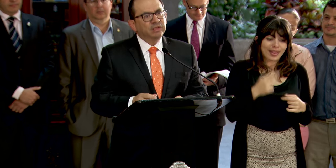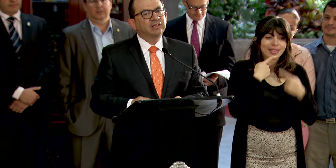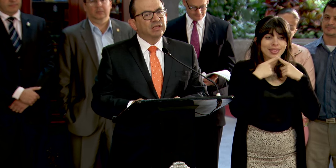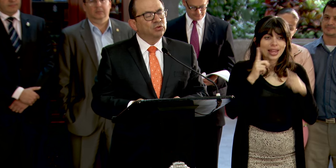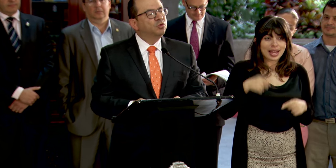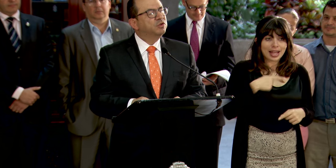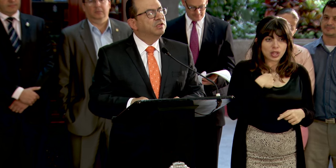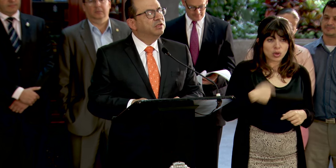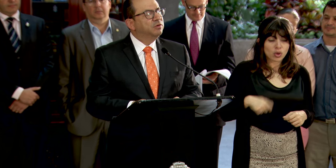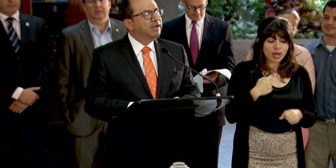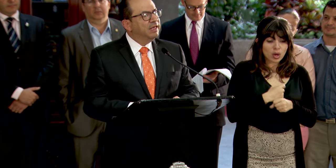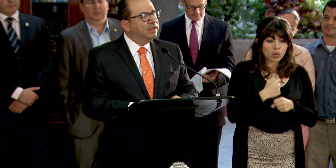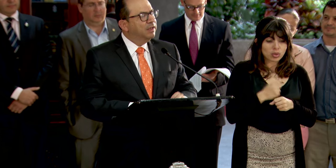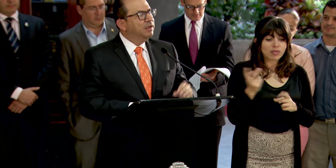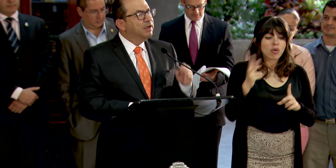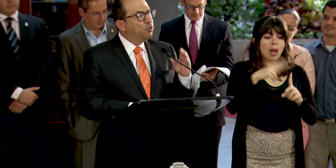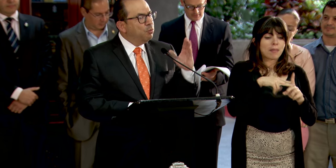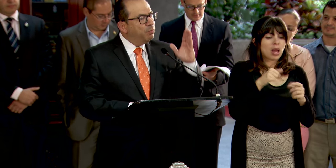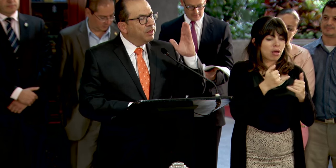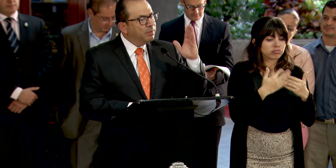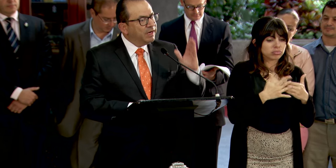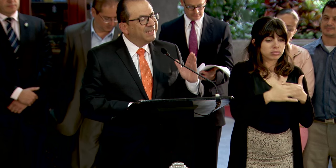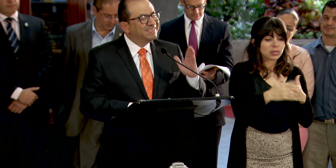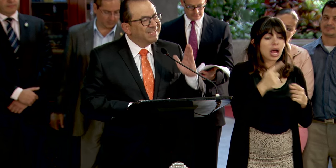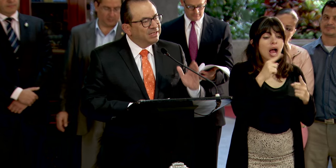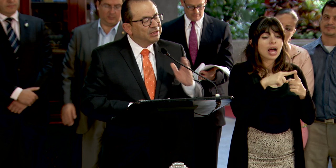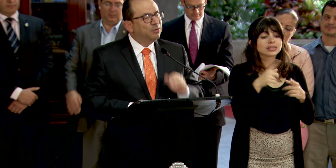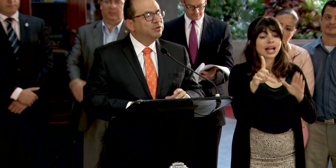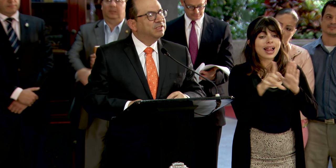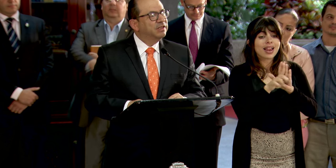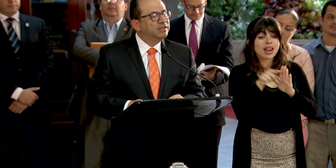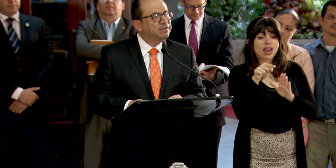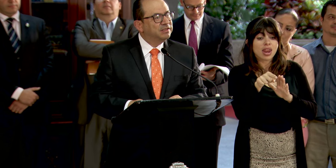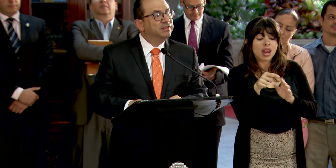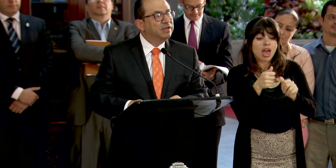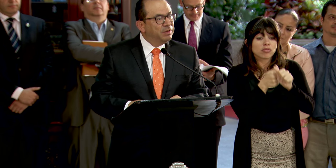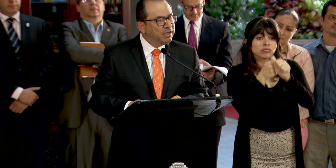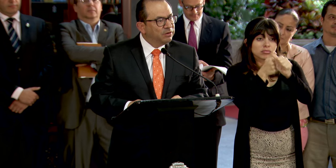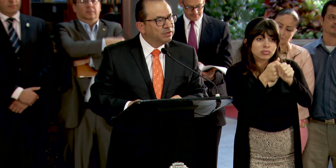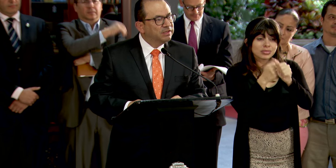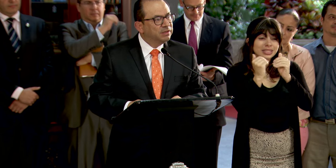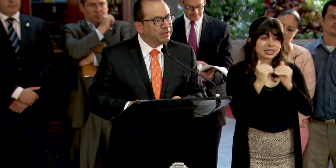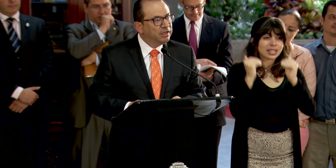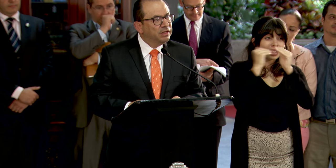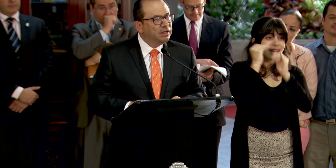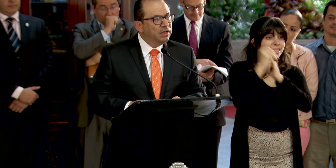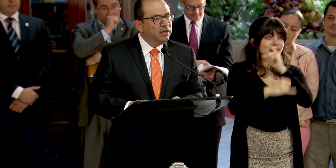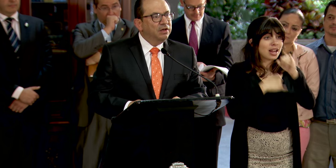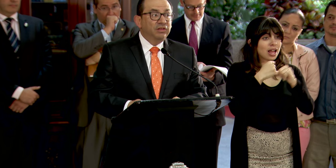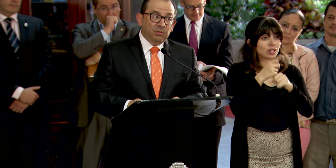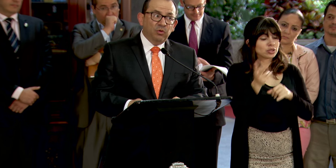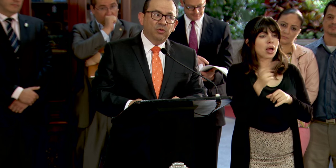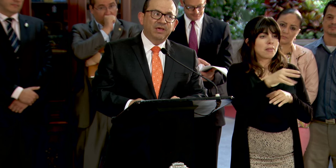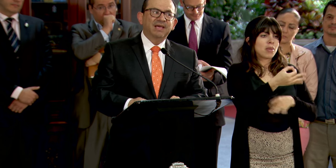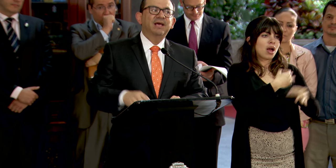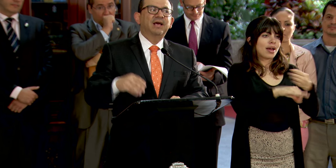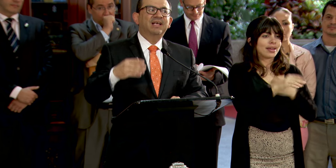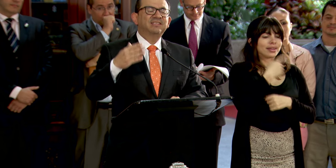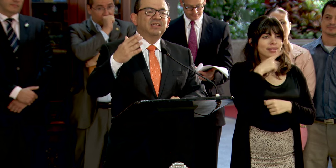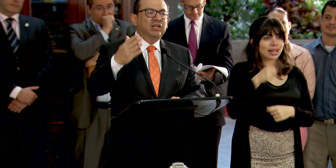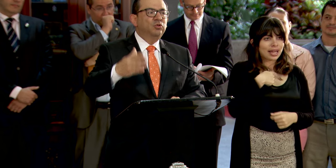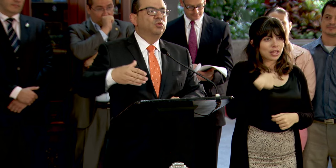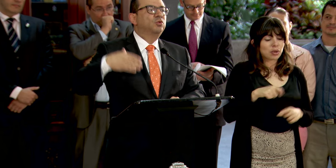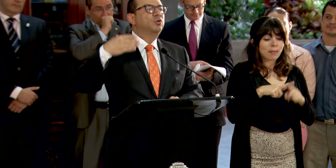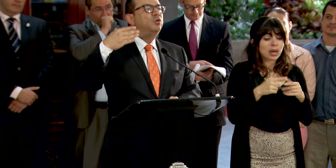ejecutivo hasta tanto no se dicte una ley que cumpla de manera estricta con los estándares interamericanos en esta materia, de modo que